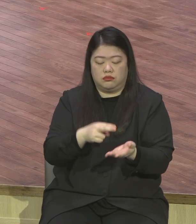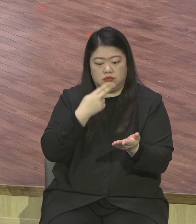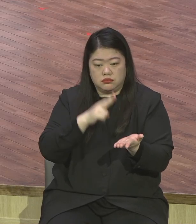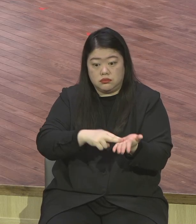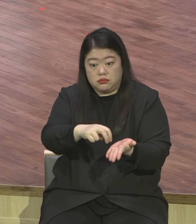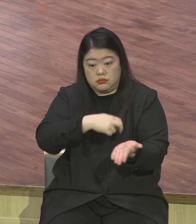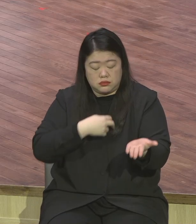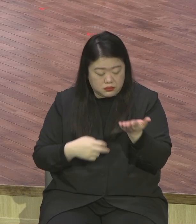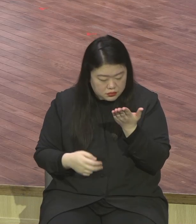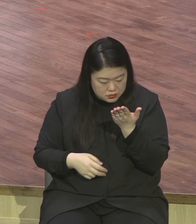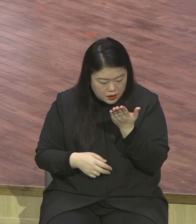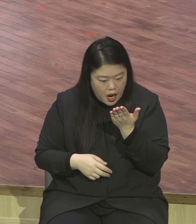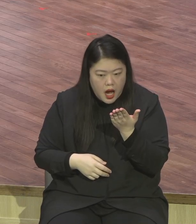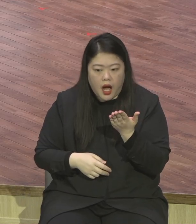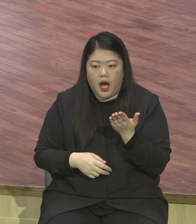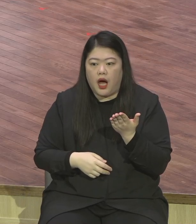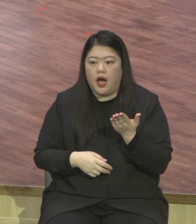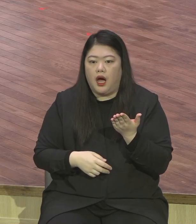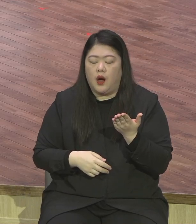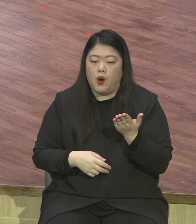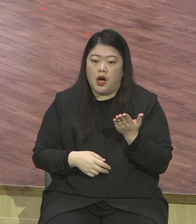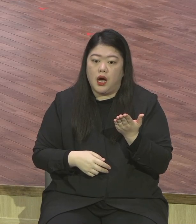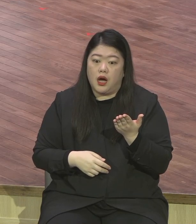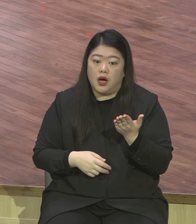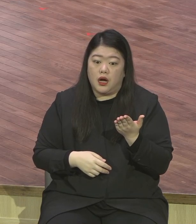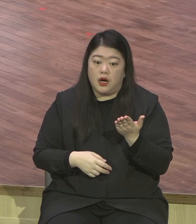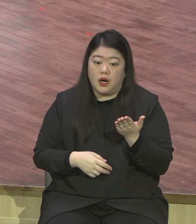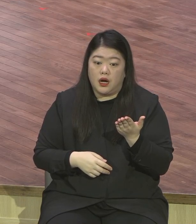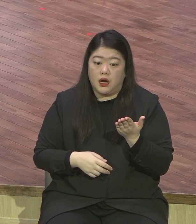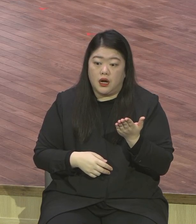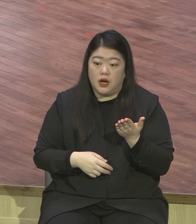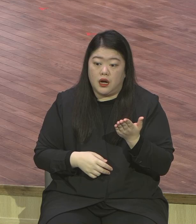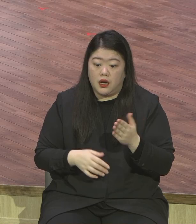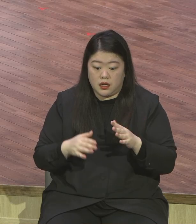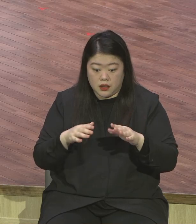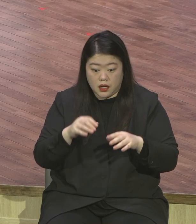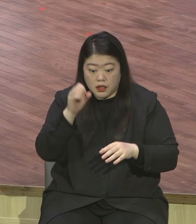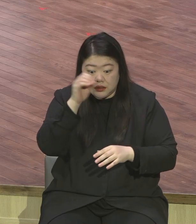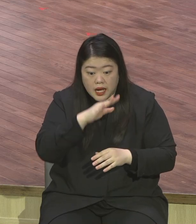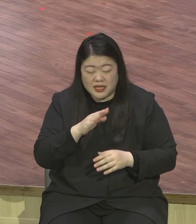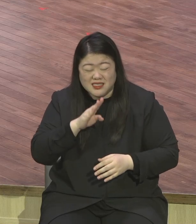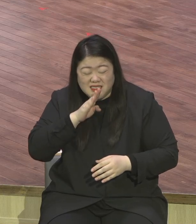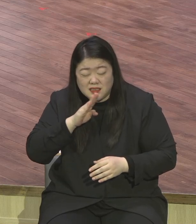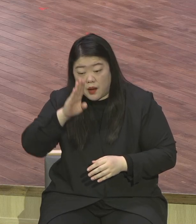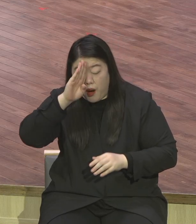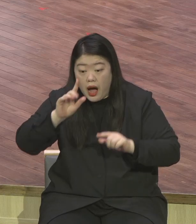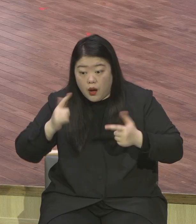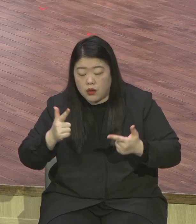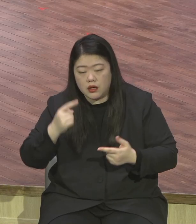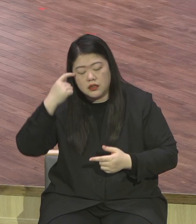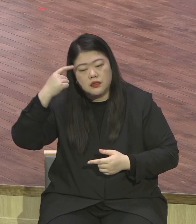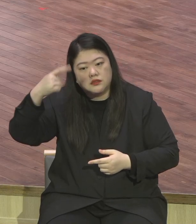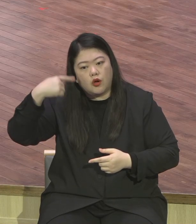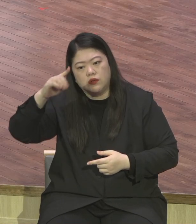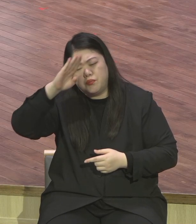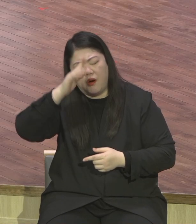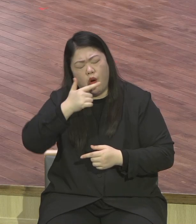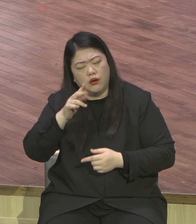지구촌 정신병원 시대 하나님께서 자 이럴 때